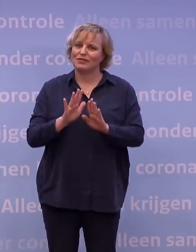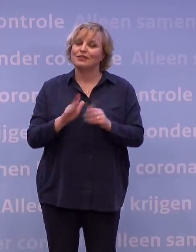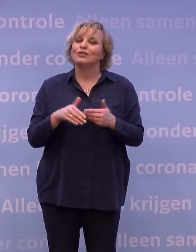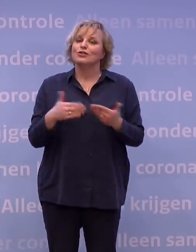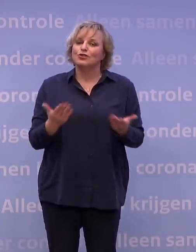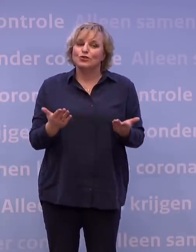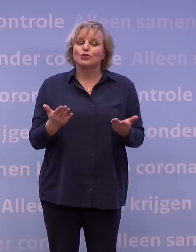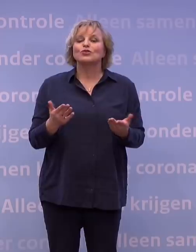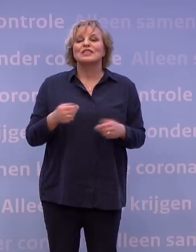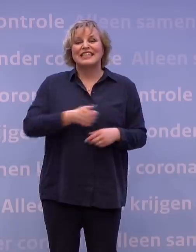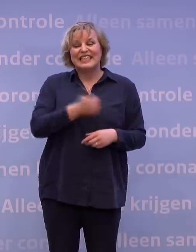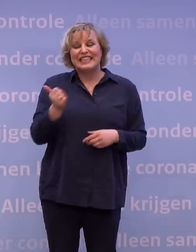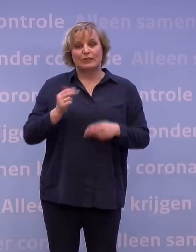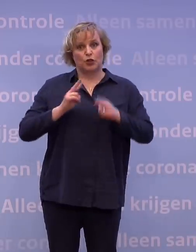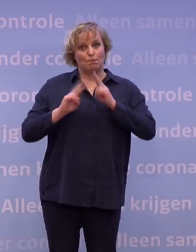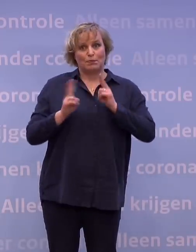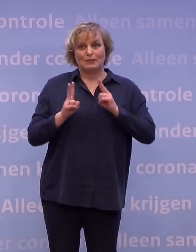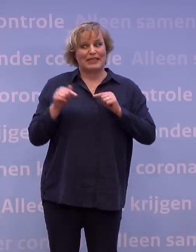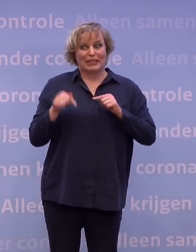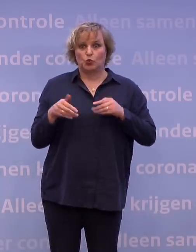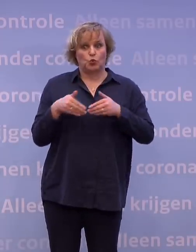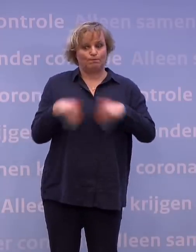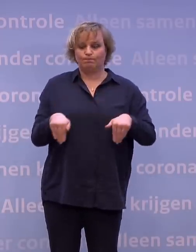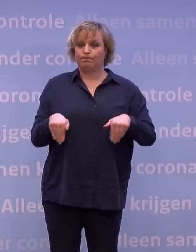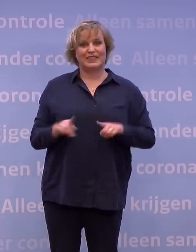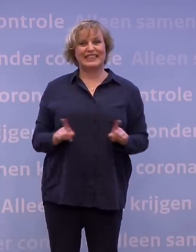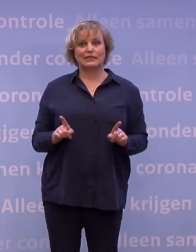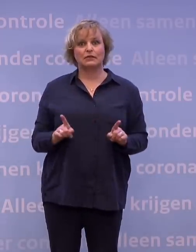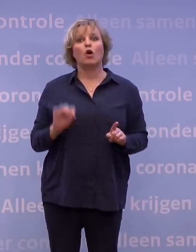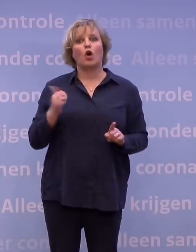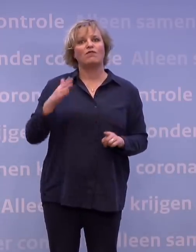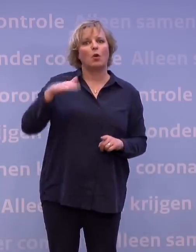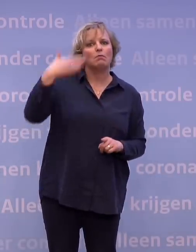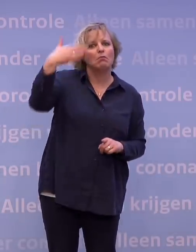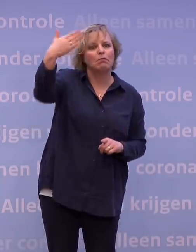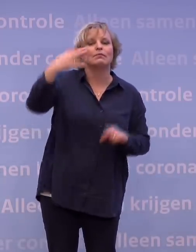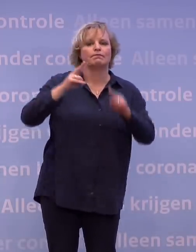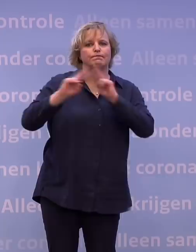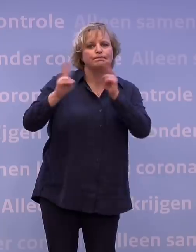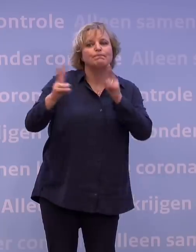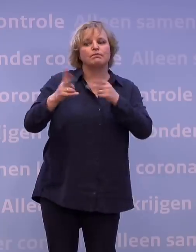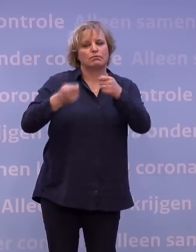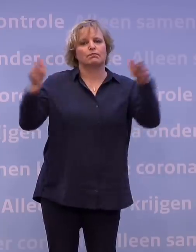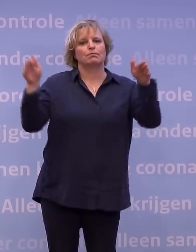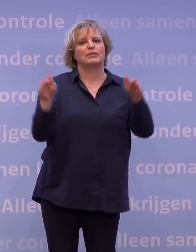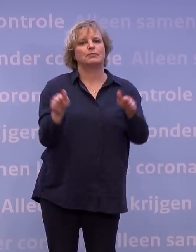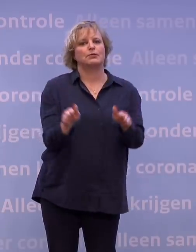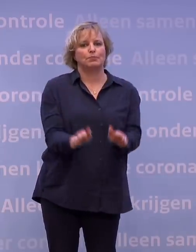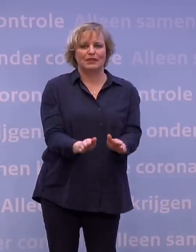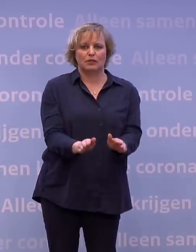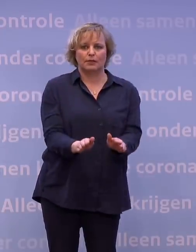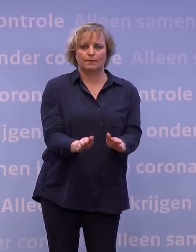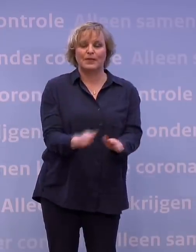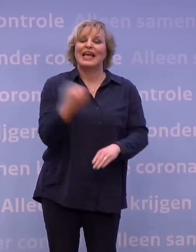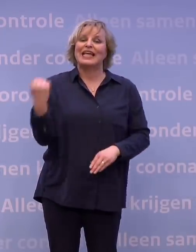met iedere besmetting die nu niet plaatsvindt uiteindelijk dus een veelvoud aan besmettingen. En het is ook daarom